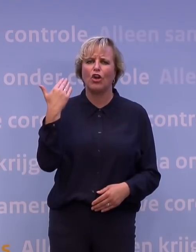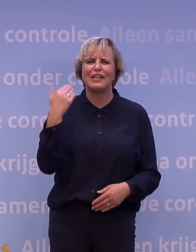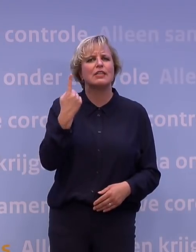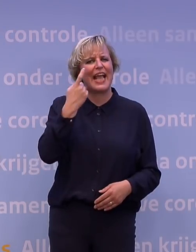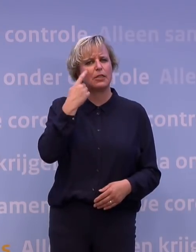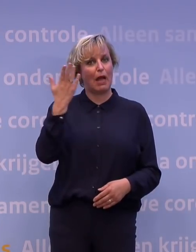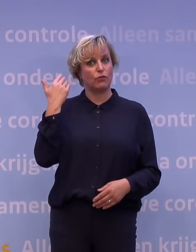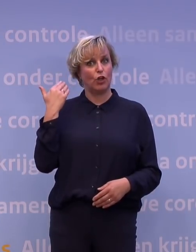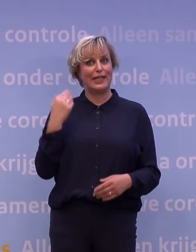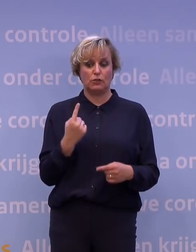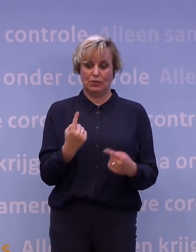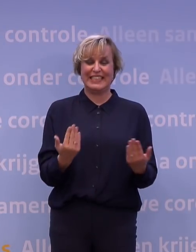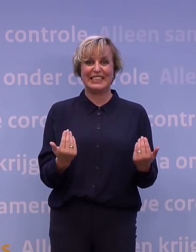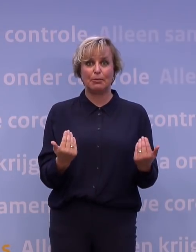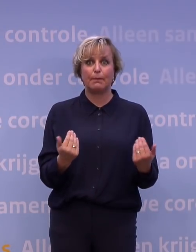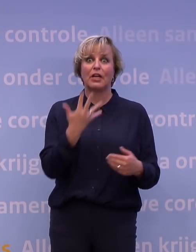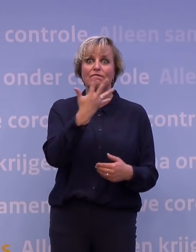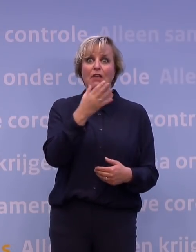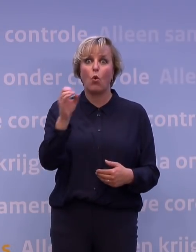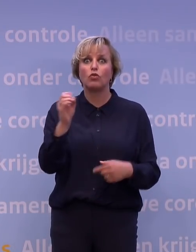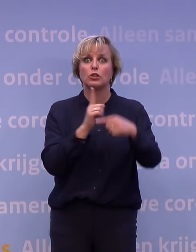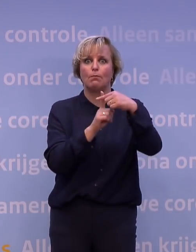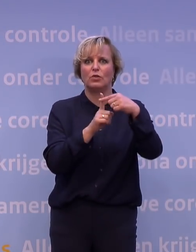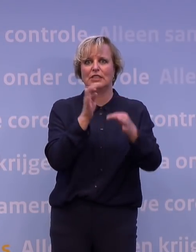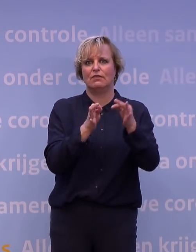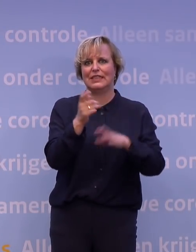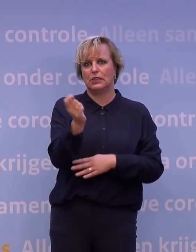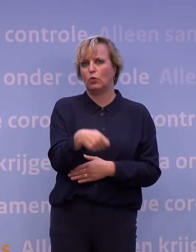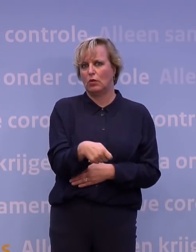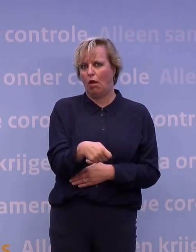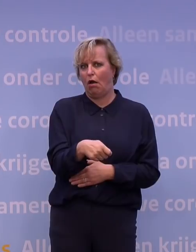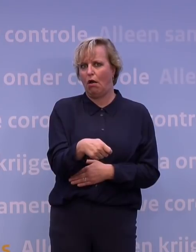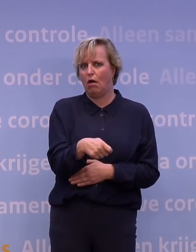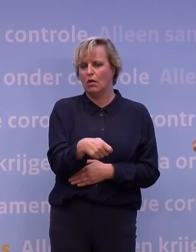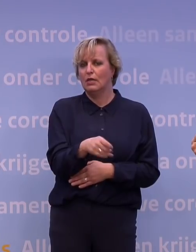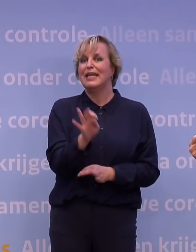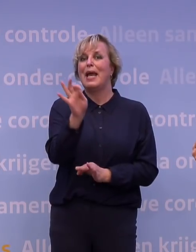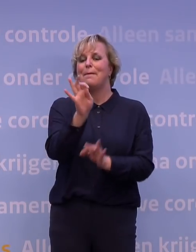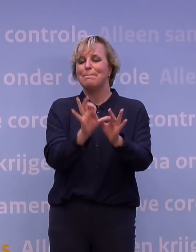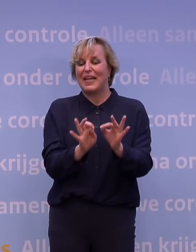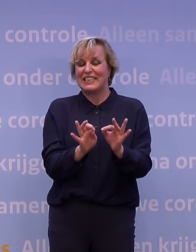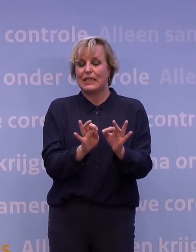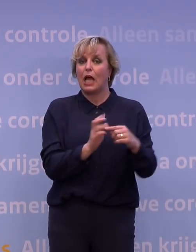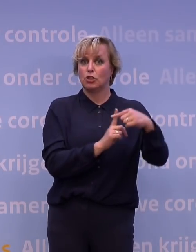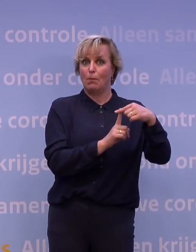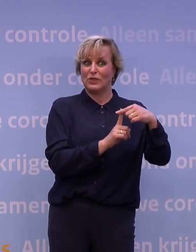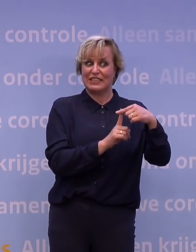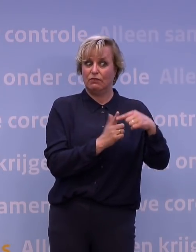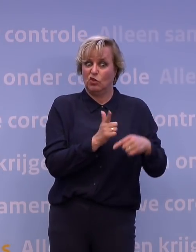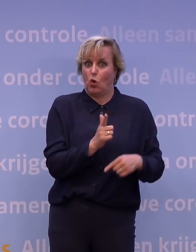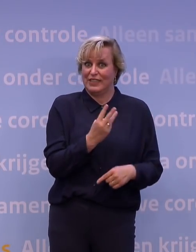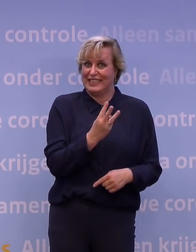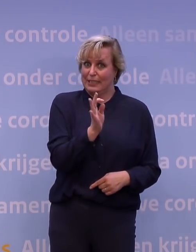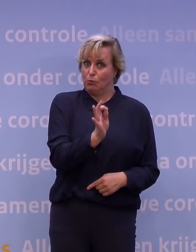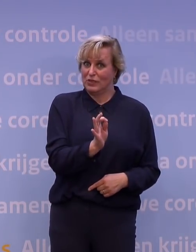geen maand. Rond 1 september hadden we 500 positieve testuitslagen, met een percentage aan positieve van nog geen 3 procent. Dat